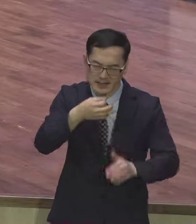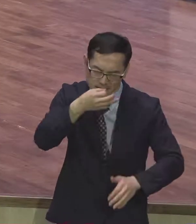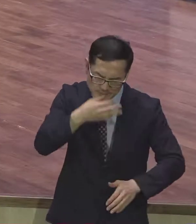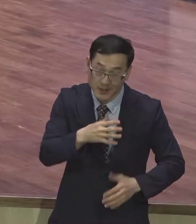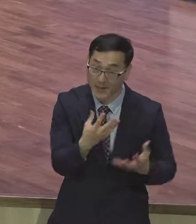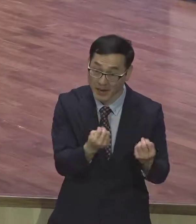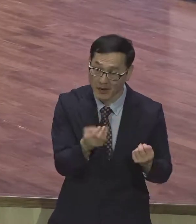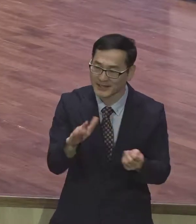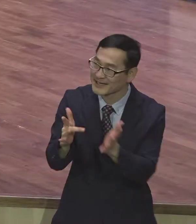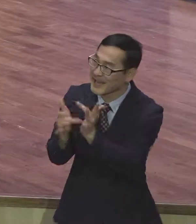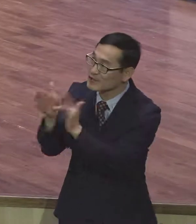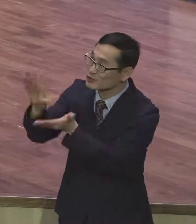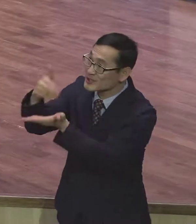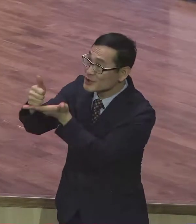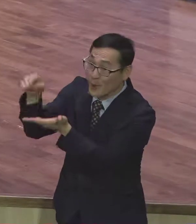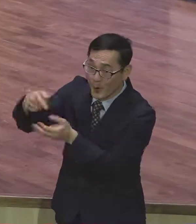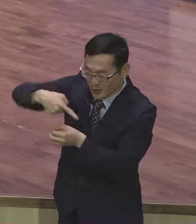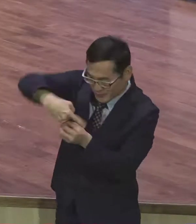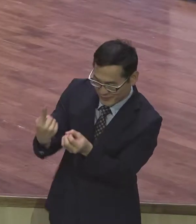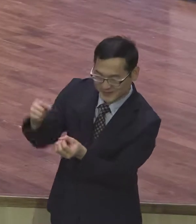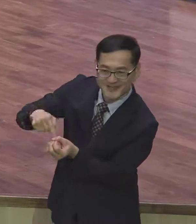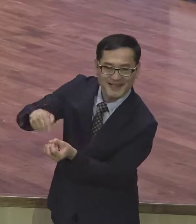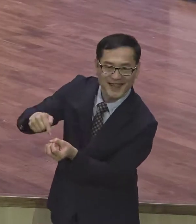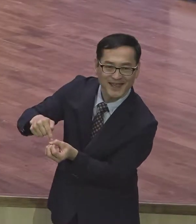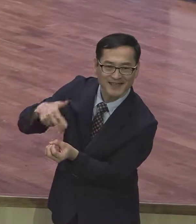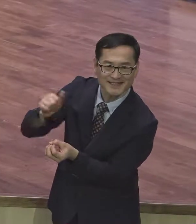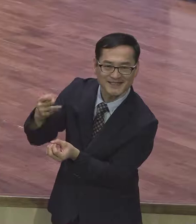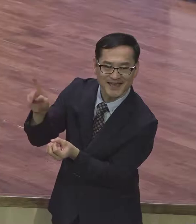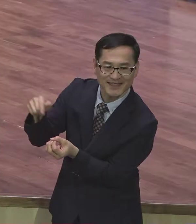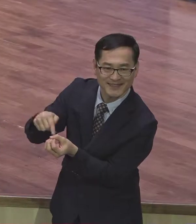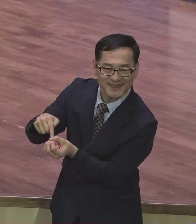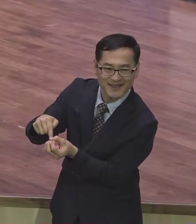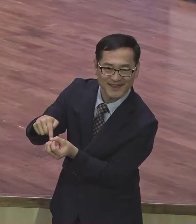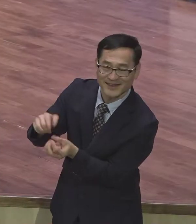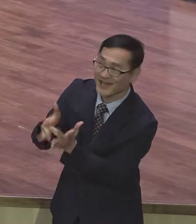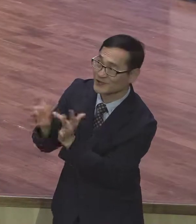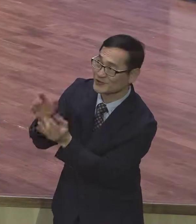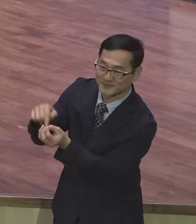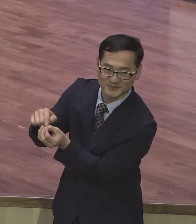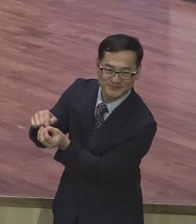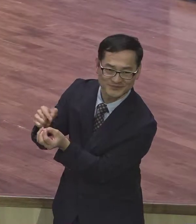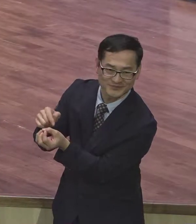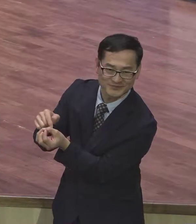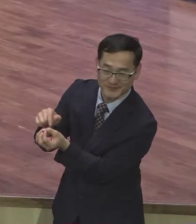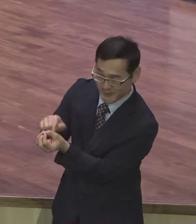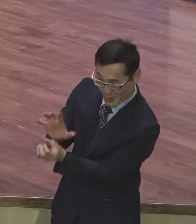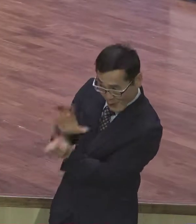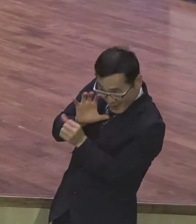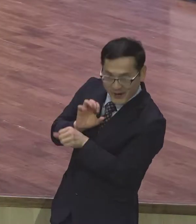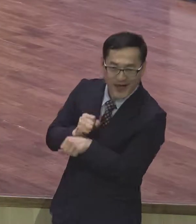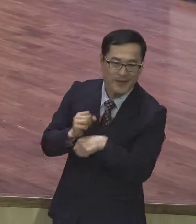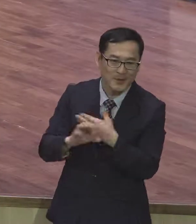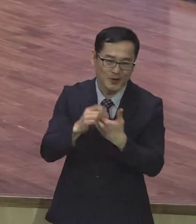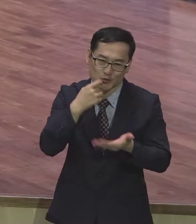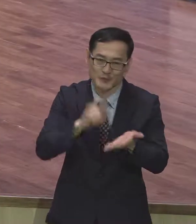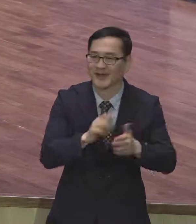거기서는 지렛대를 사용해라 그 말이에요 예수 거기서는 지렛대를 사용하면 굉장히 쉽게 쉽게 그렇게